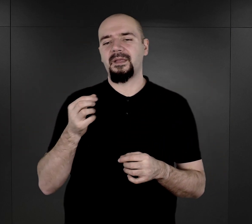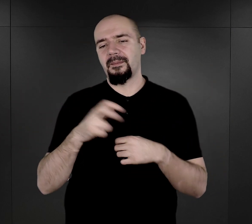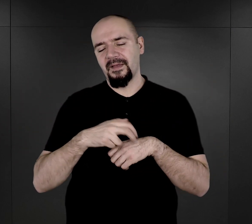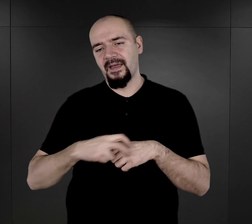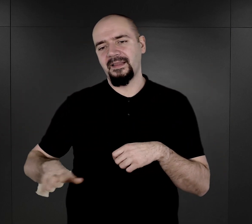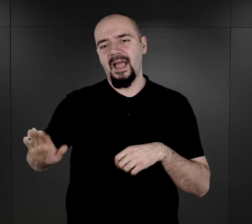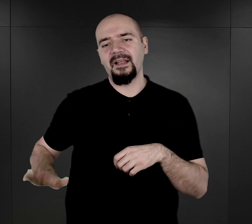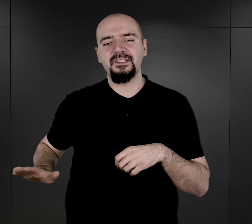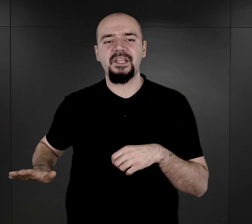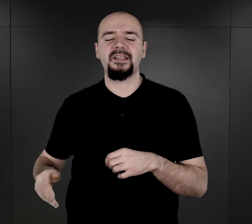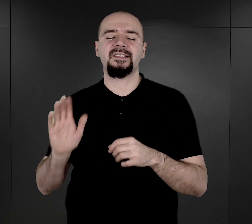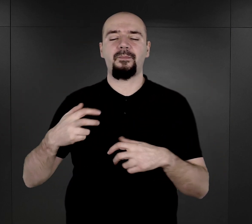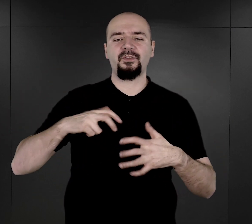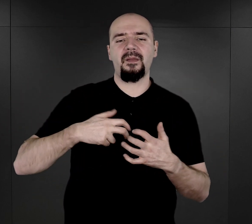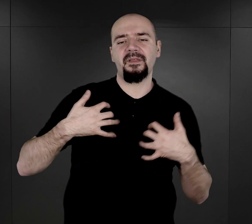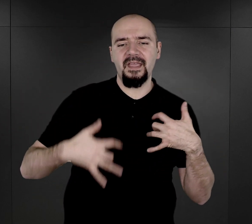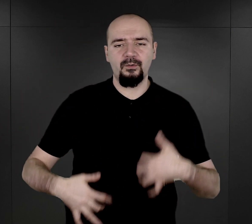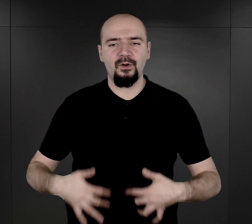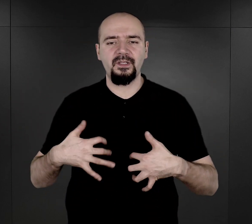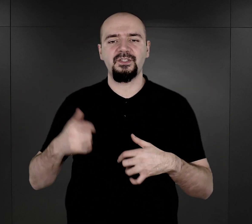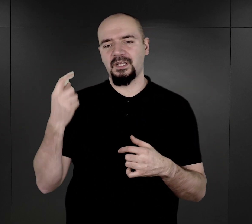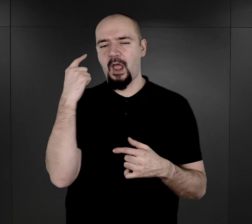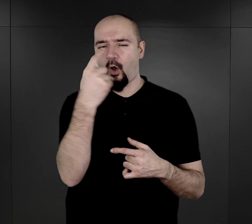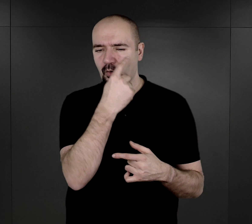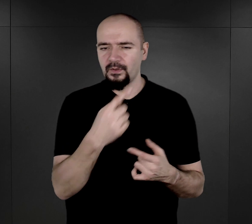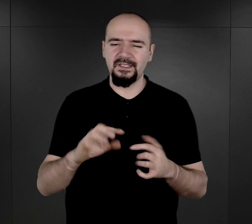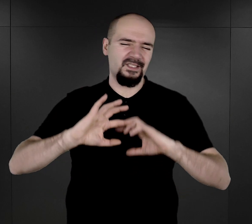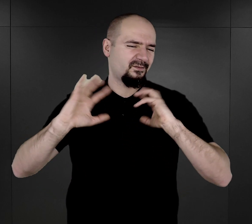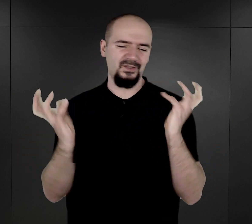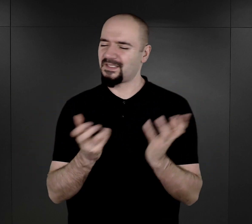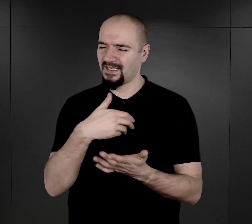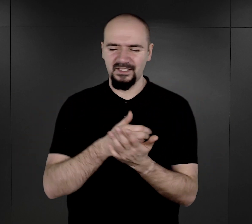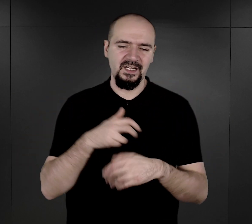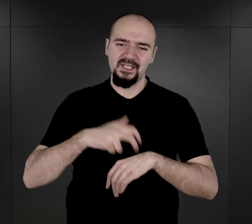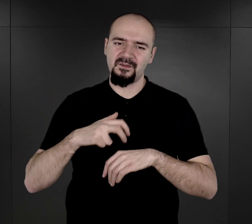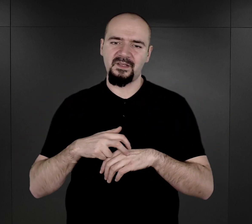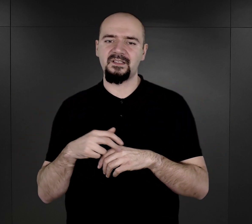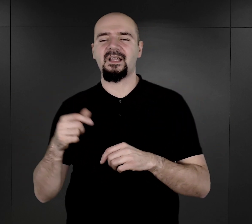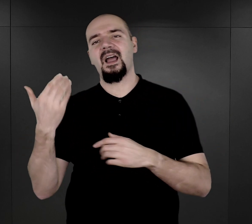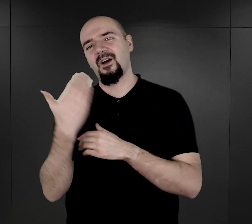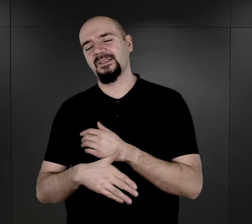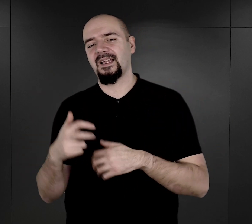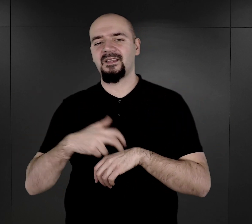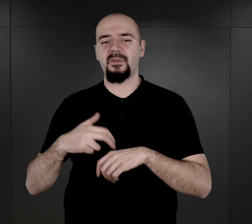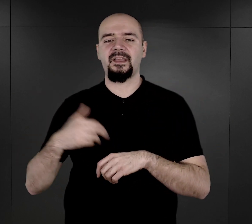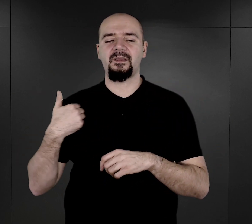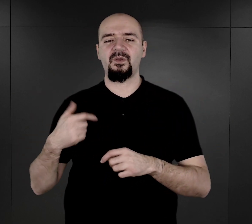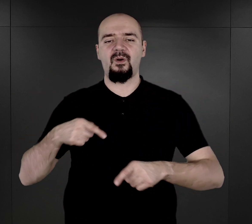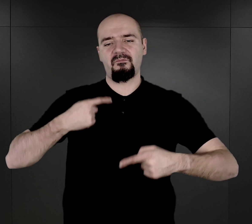neurologicznymi, okulistycznymi, właściwie ze wszystkich dziedzin medycyny i ostatnim stadium była sekcja zwłok. Były te